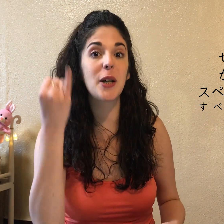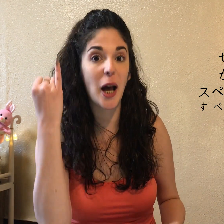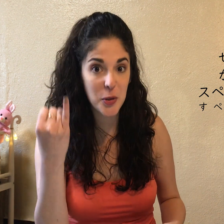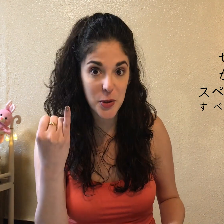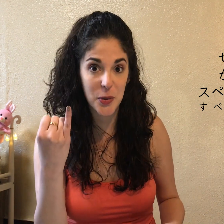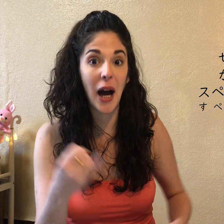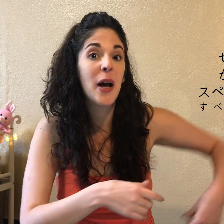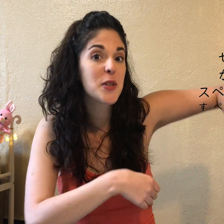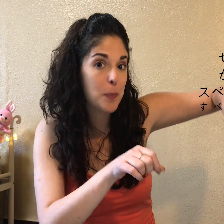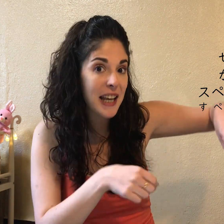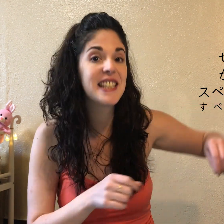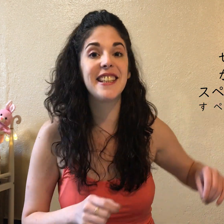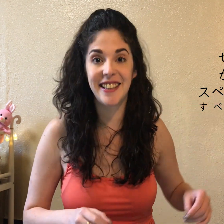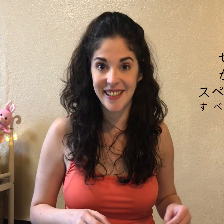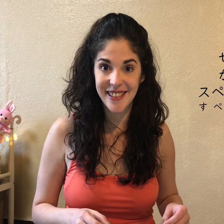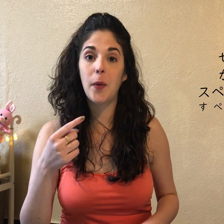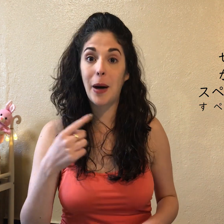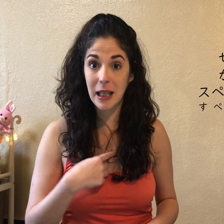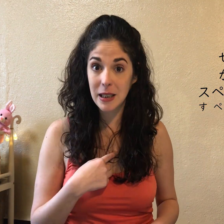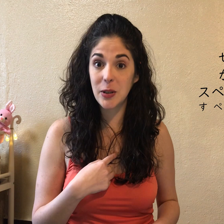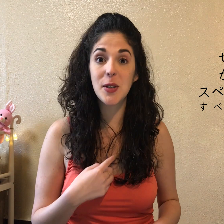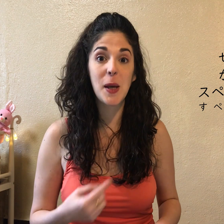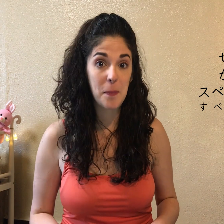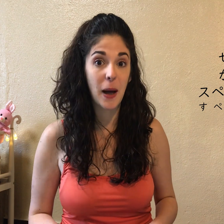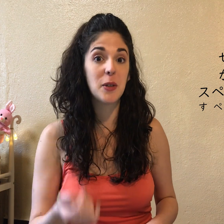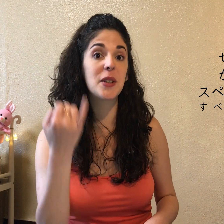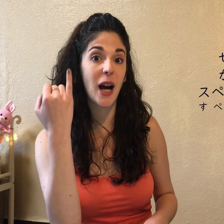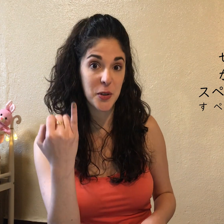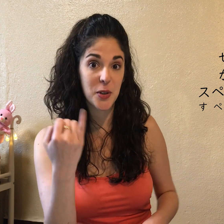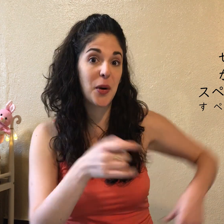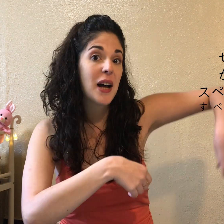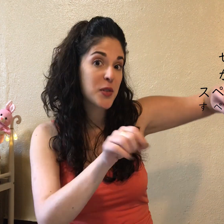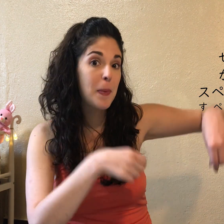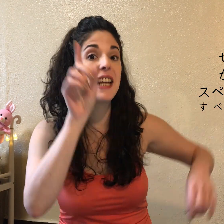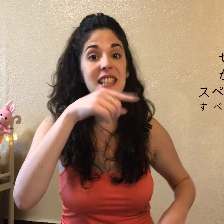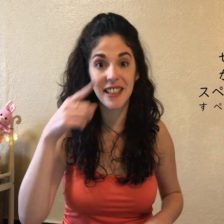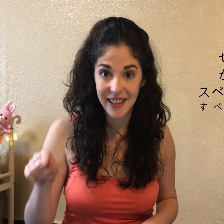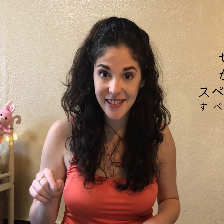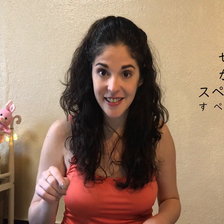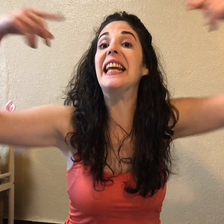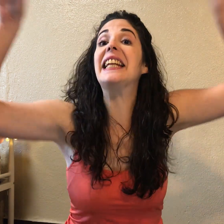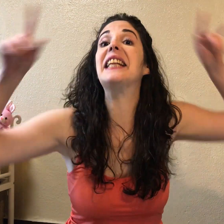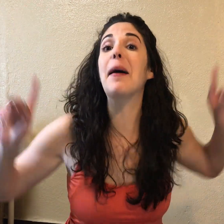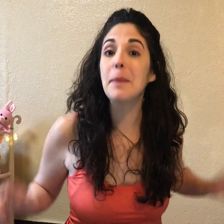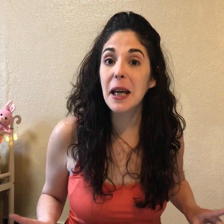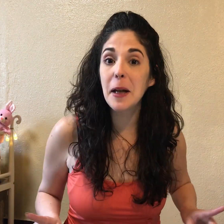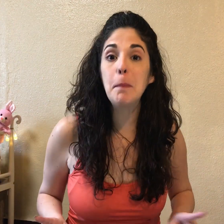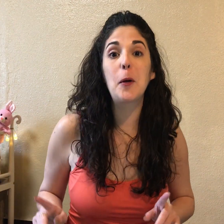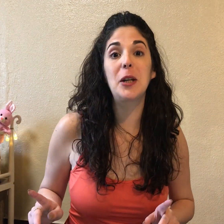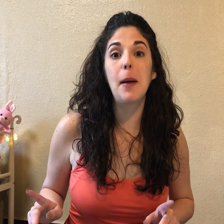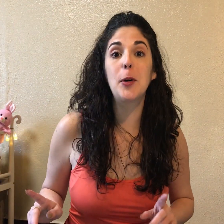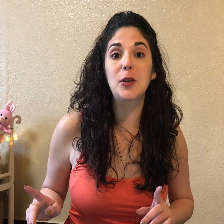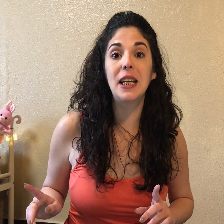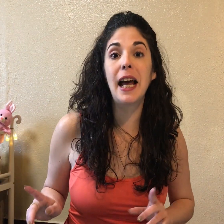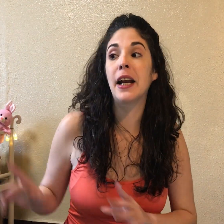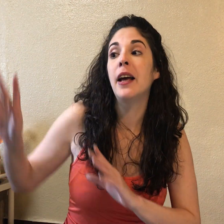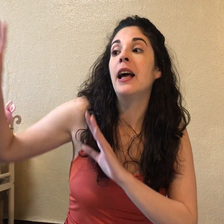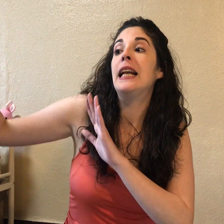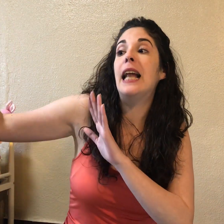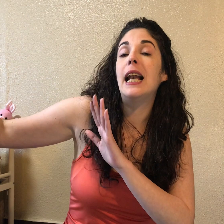Kanojo wa Spainjin des. Watashi no senpai no Kanojo wa Spainjin des. Y también podríamos tener la